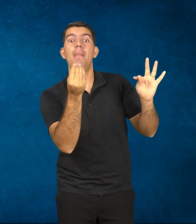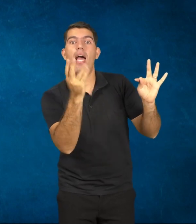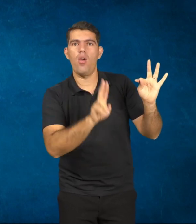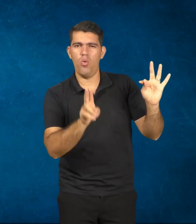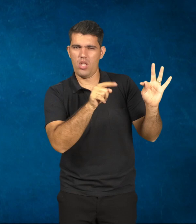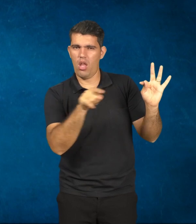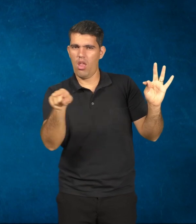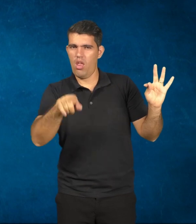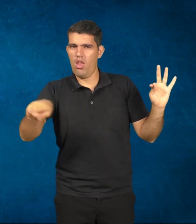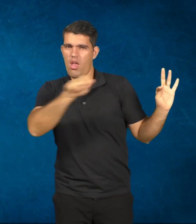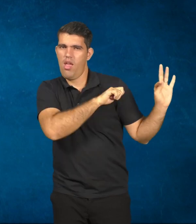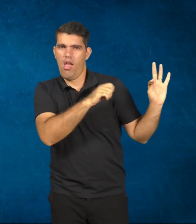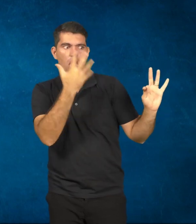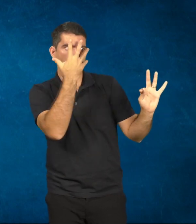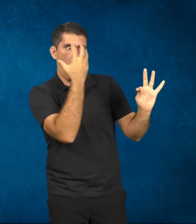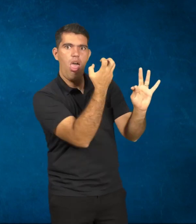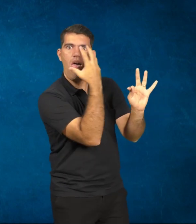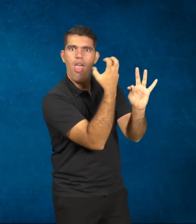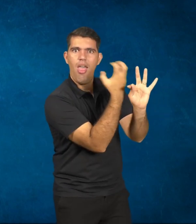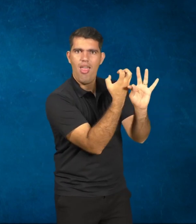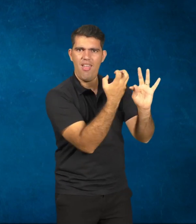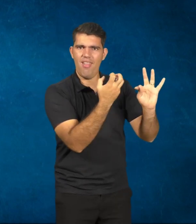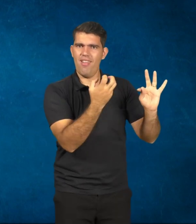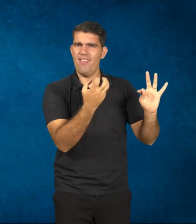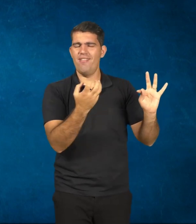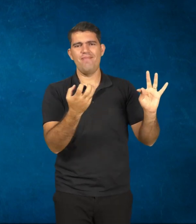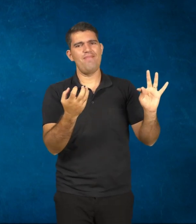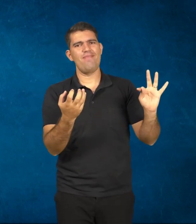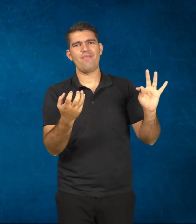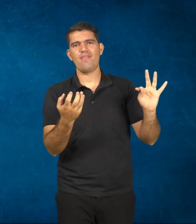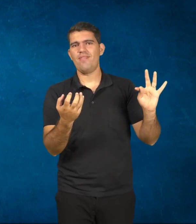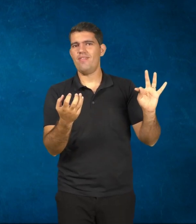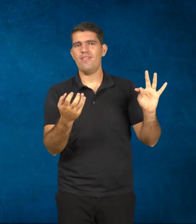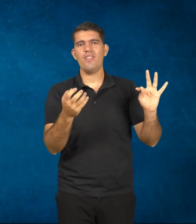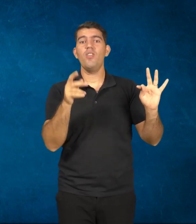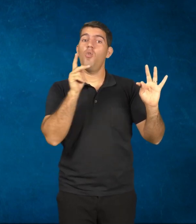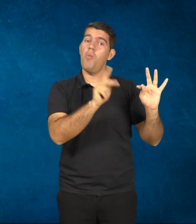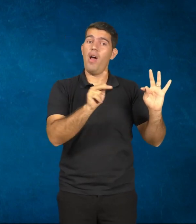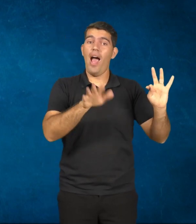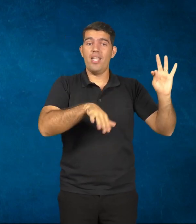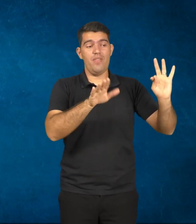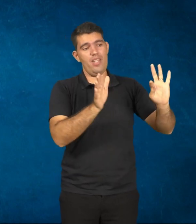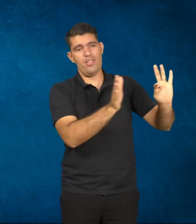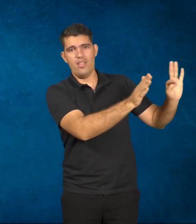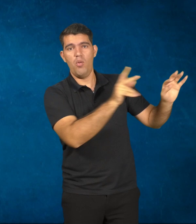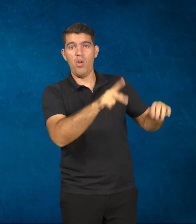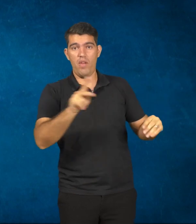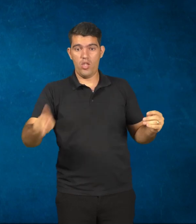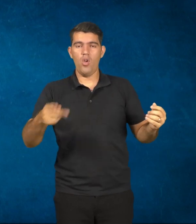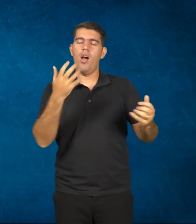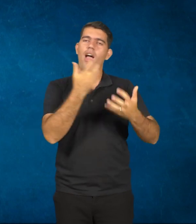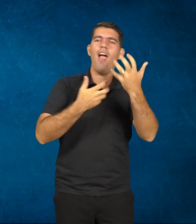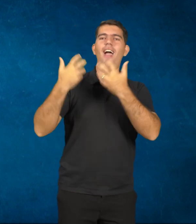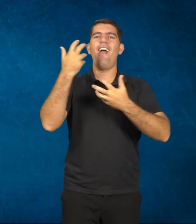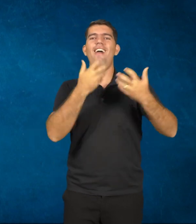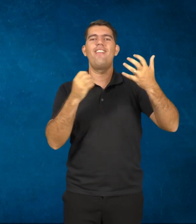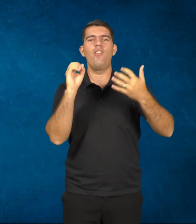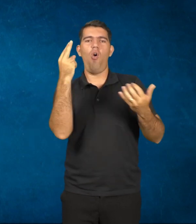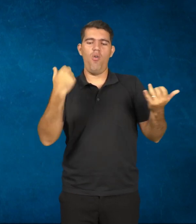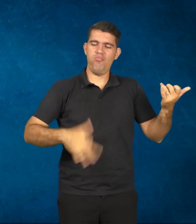aluno em sala de aula, porque ele utiliza, um professor canta, toca música dentro de sala de aula, está chamando a atenção do aluno, não